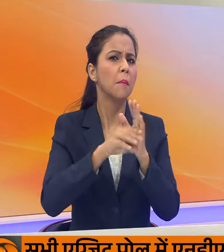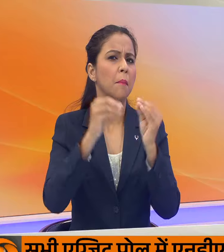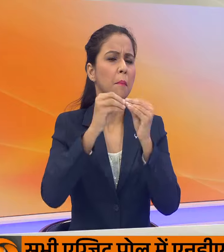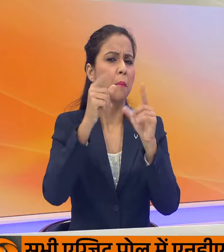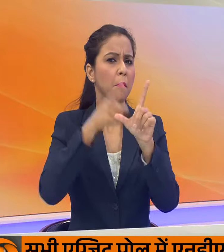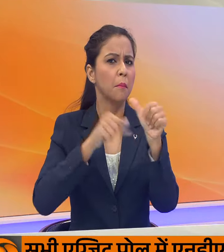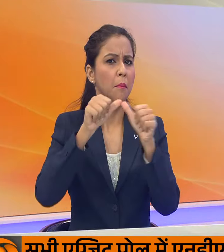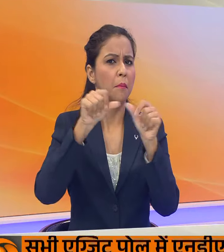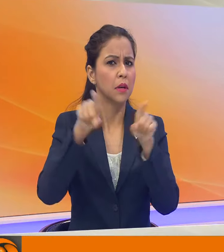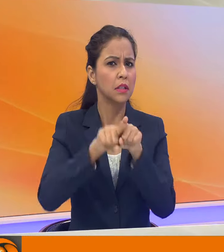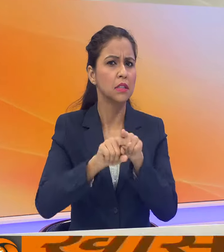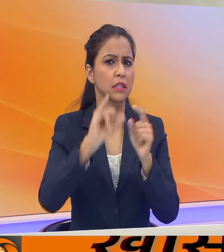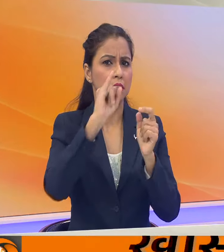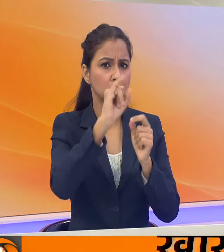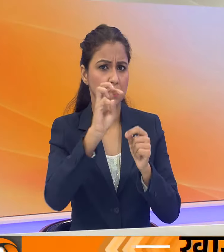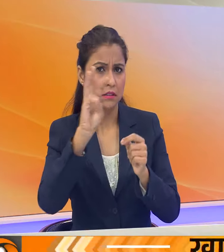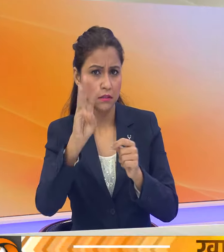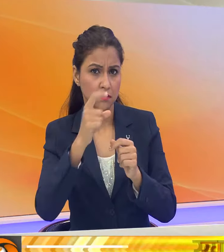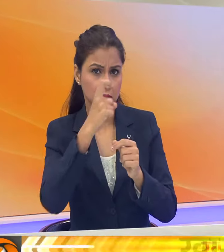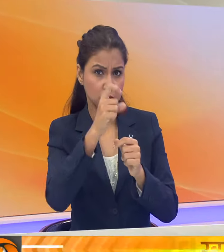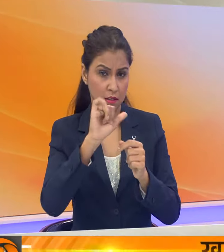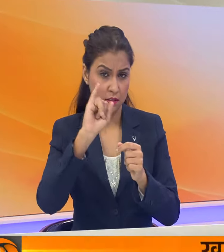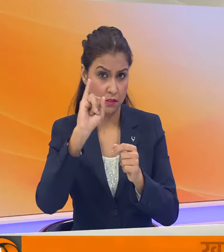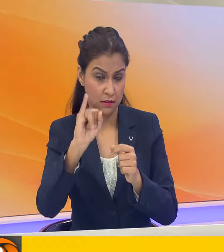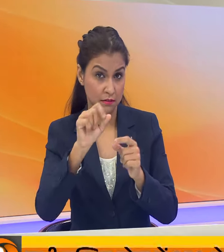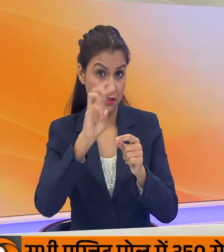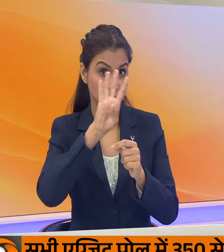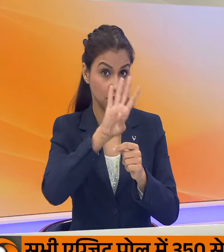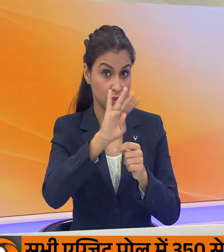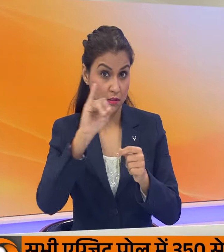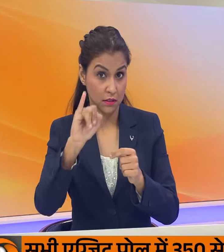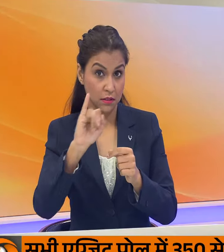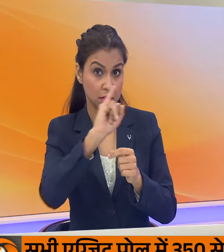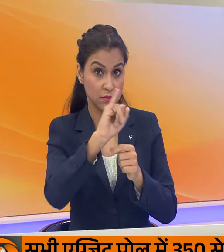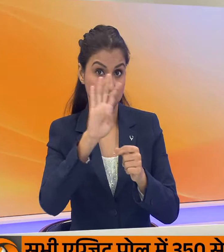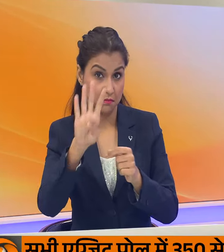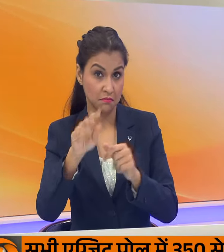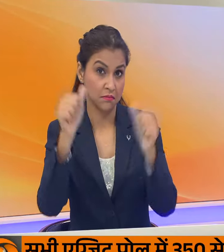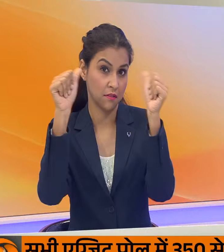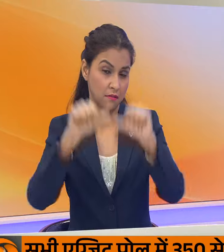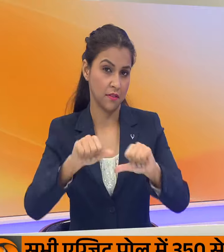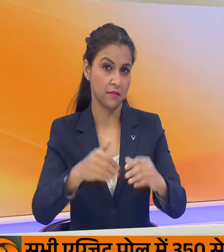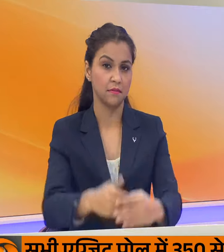के जीजू वरक्स को 6-3, 7-6, 4-6, 6-4 से हराया